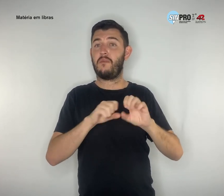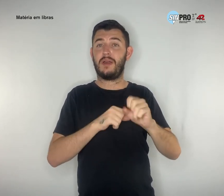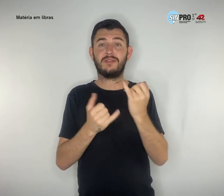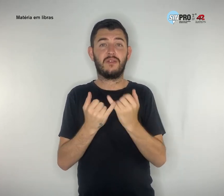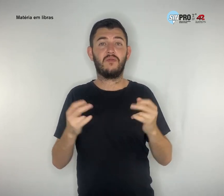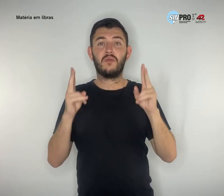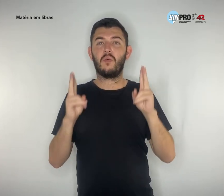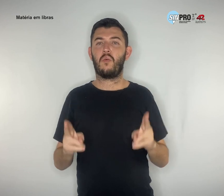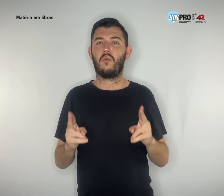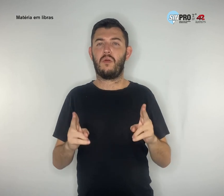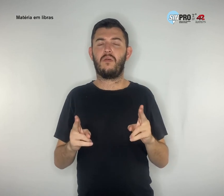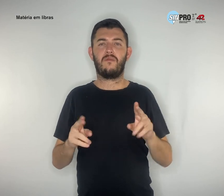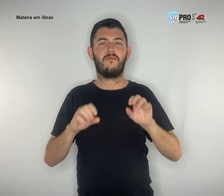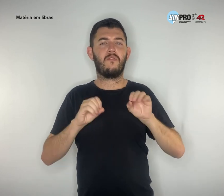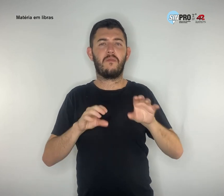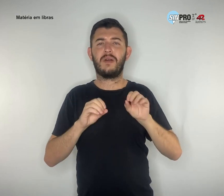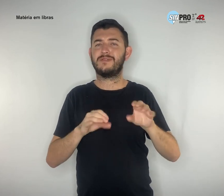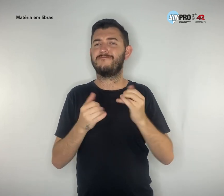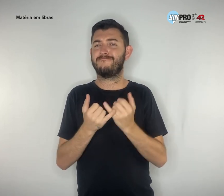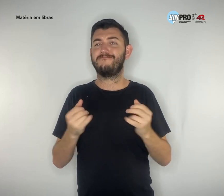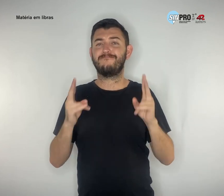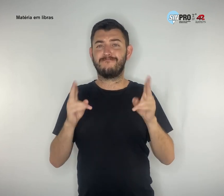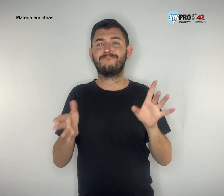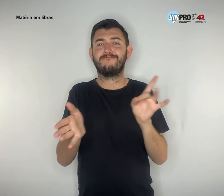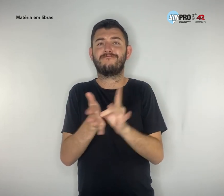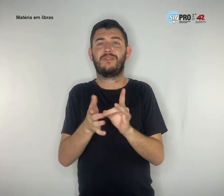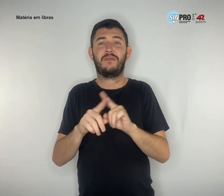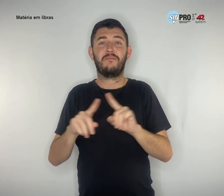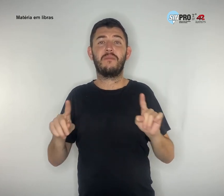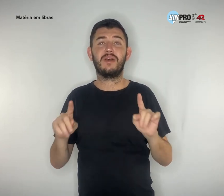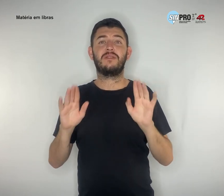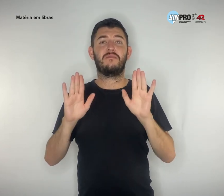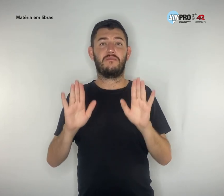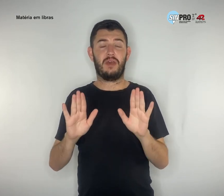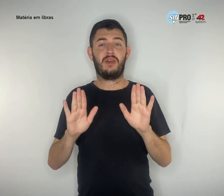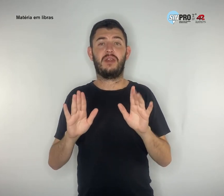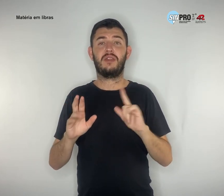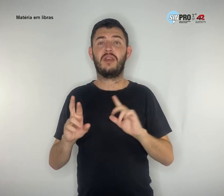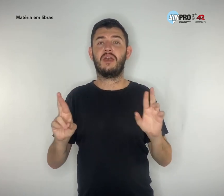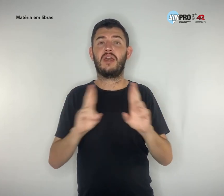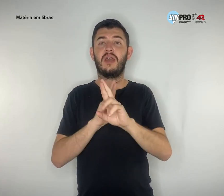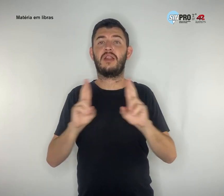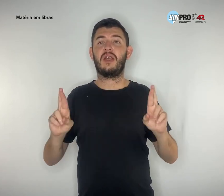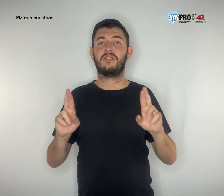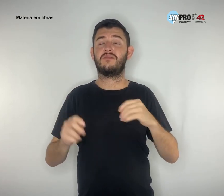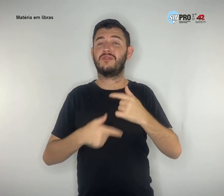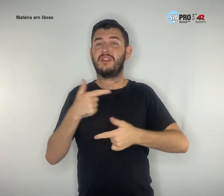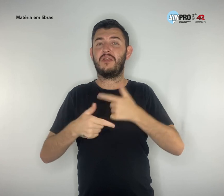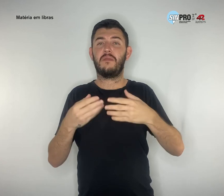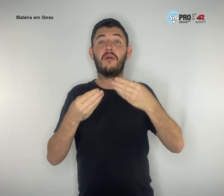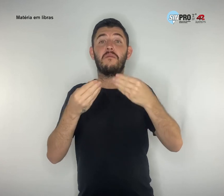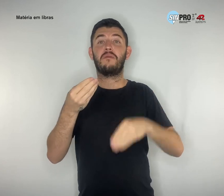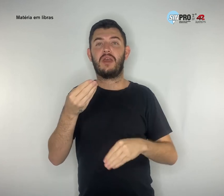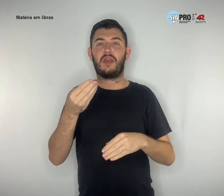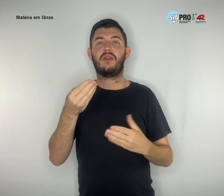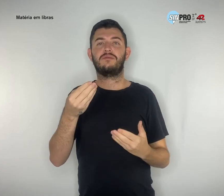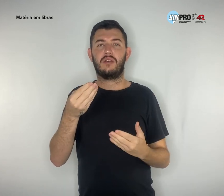têm a mesma formação, mas possuem as relações de trabalho precarizadas e alta